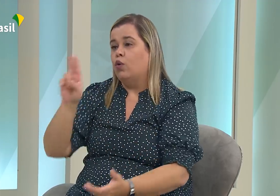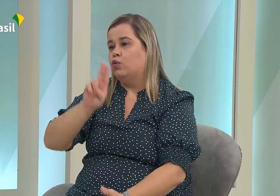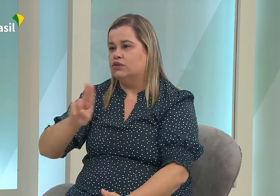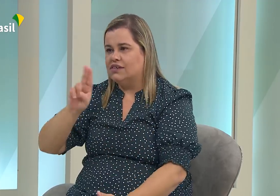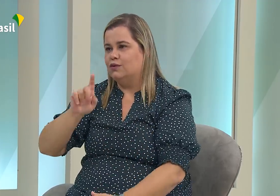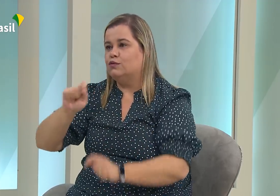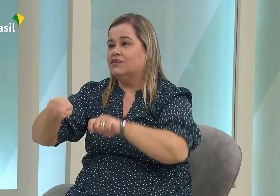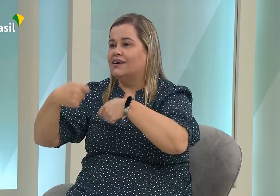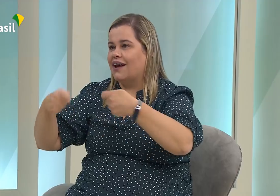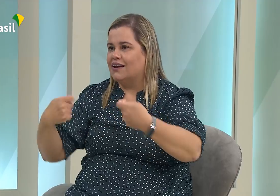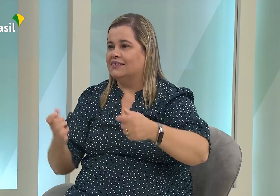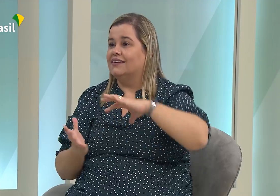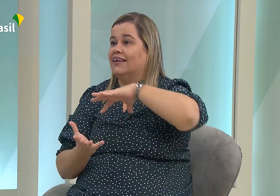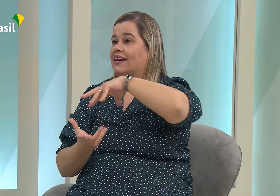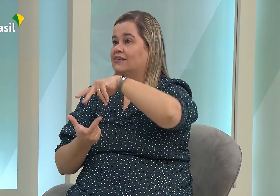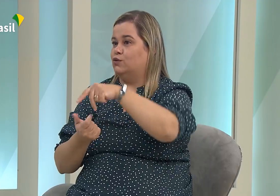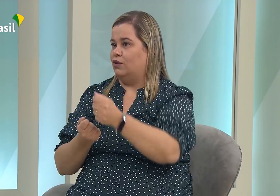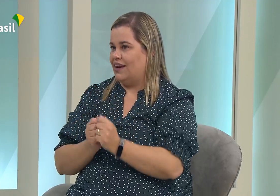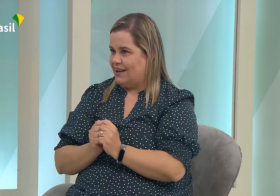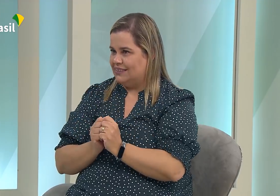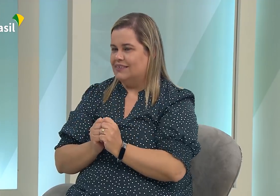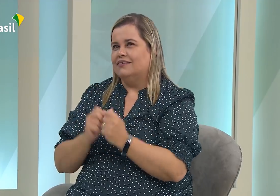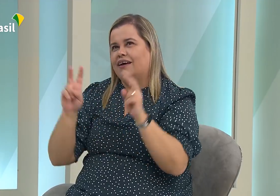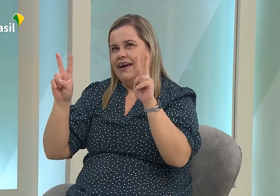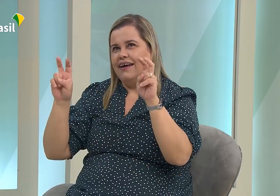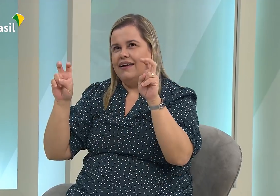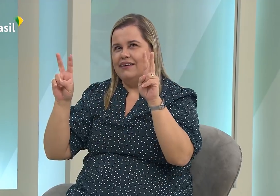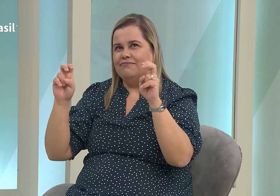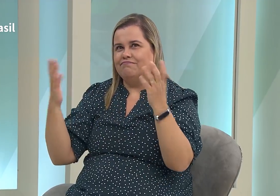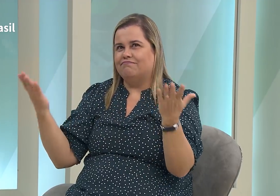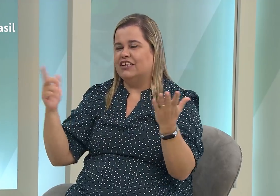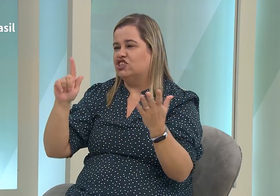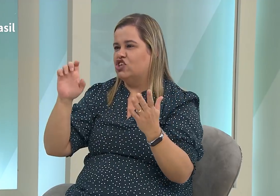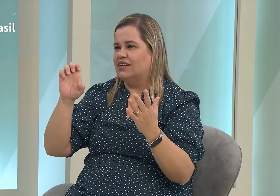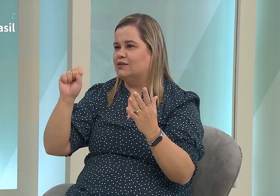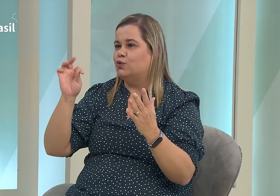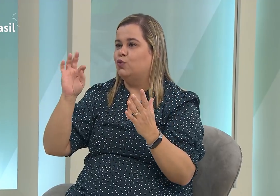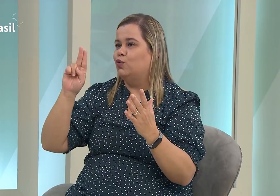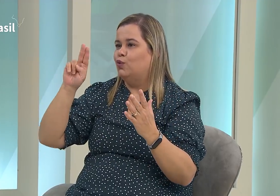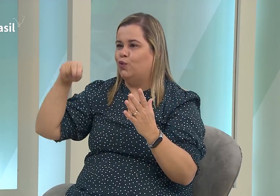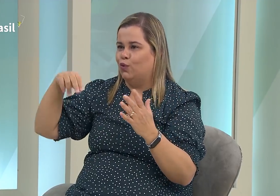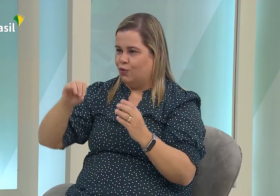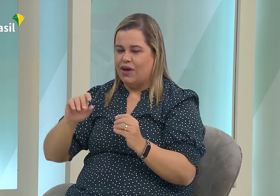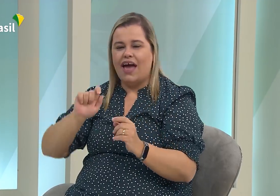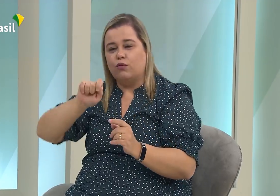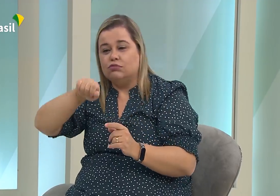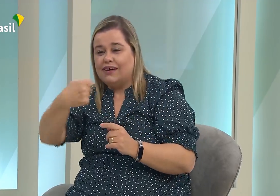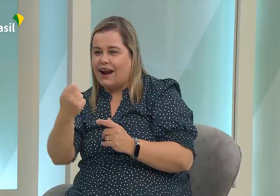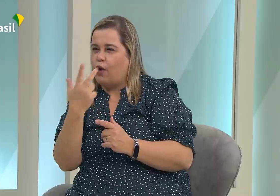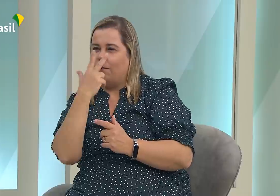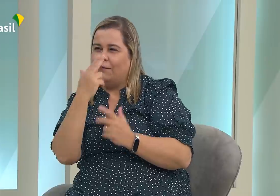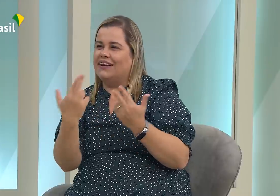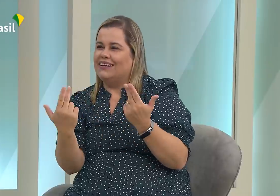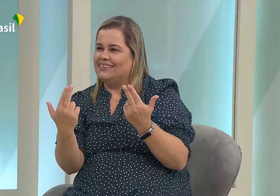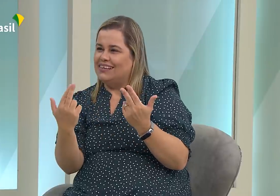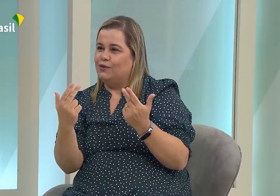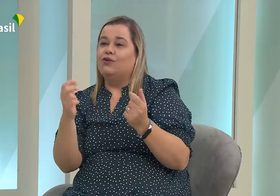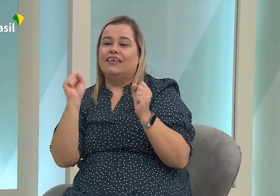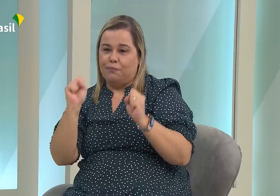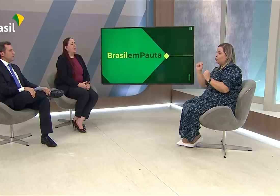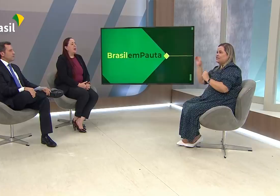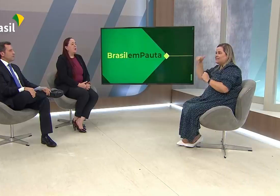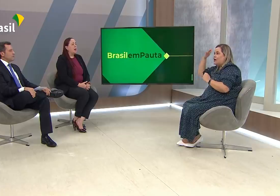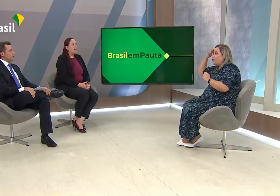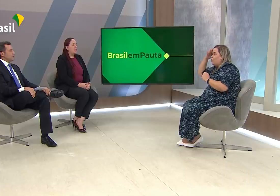de uma maneira que talvez vocês não saibam. Mas temos uma língua que se chama sinais internacionais. Gestuno, vamos dizer assim.